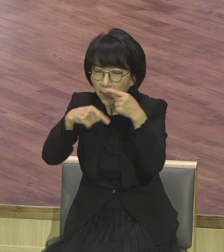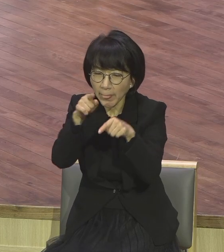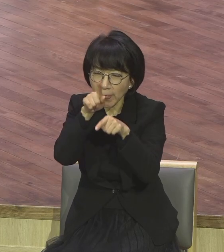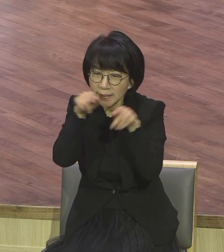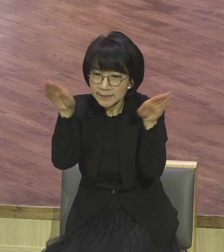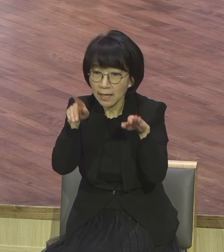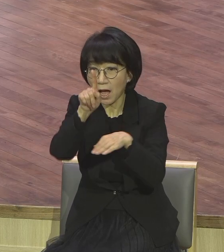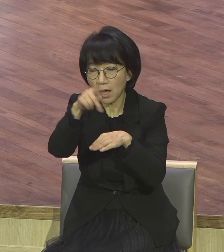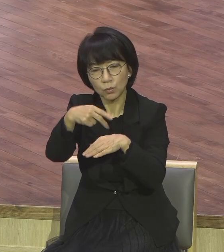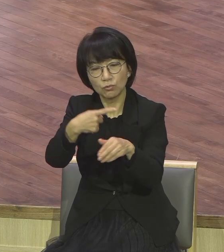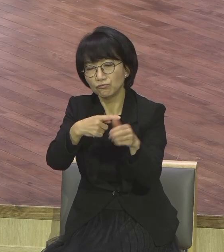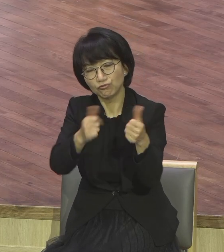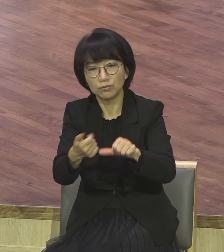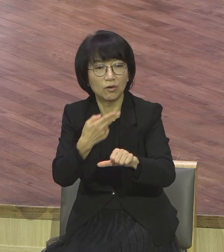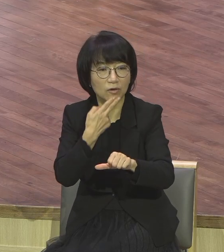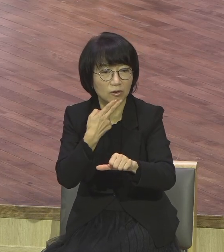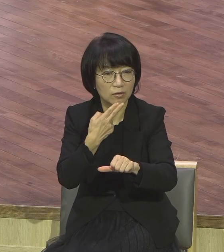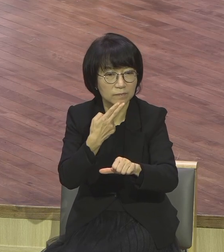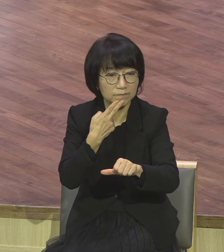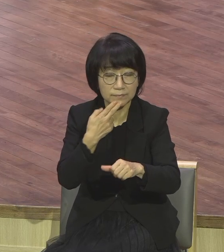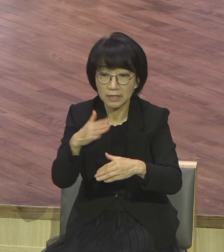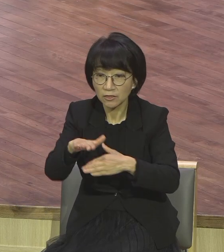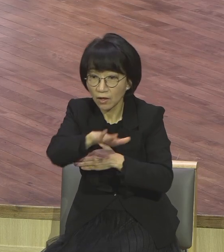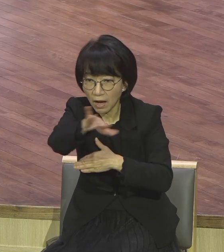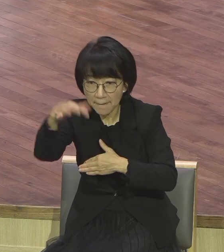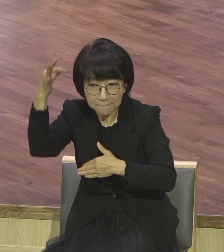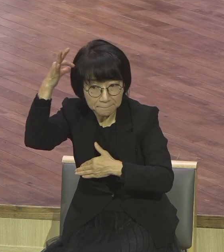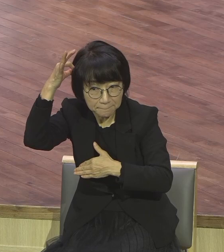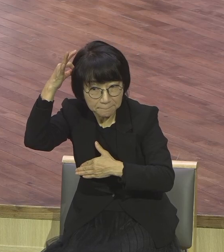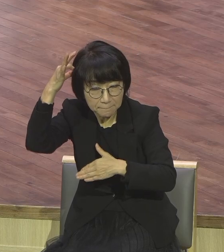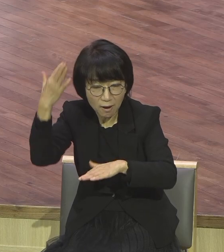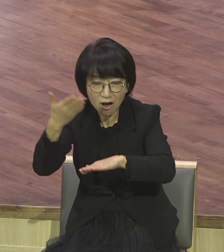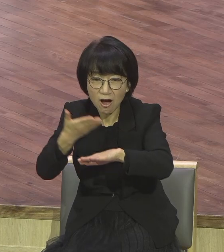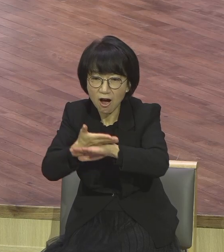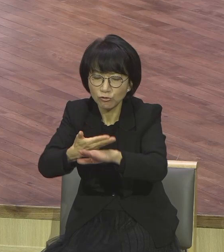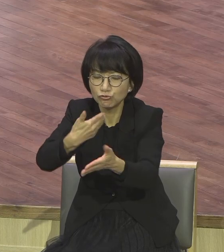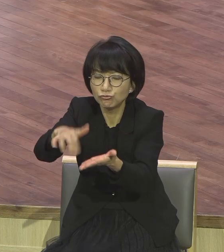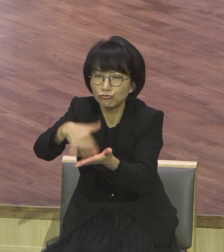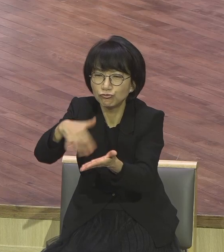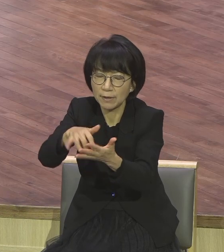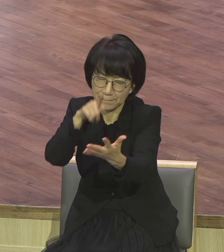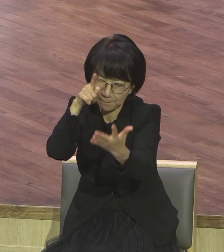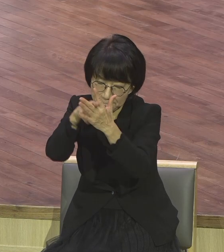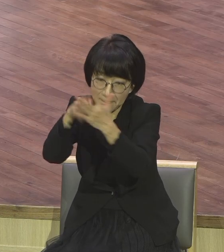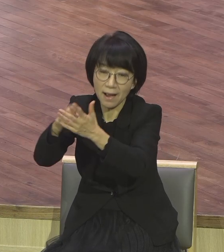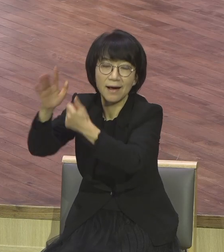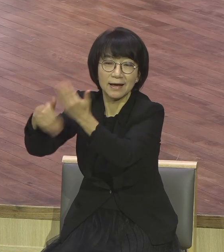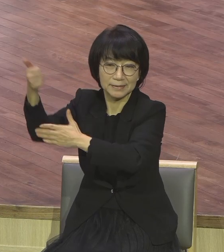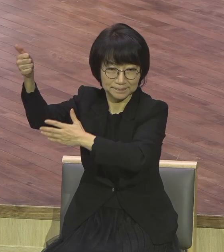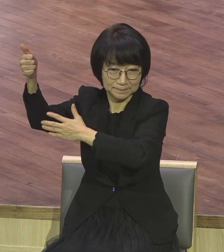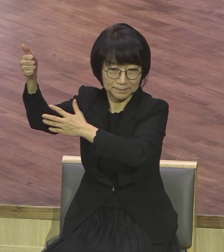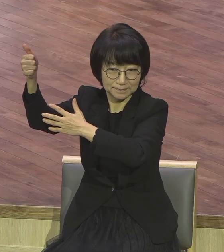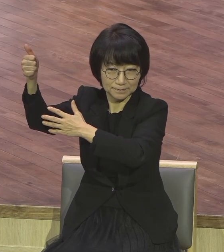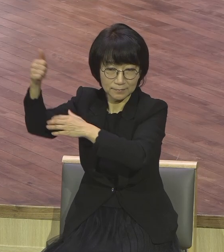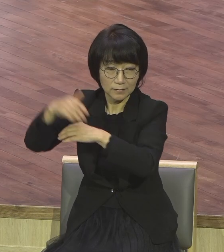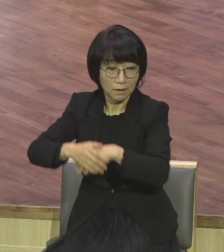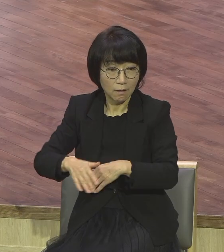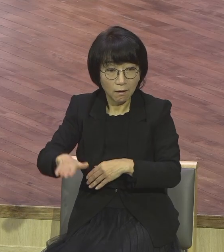너희에게는 머리들까지 다 새신밭 되었나니 두려워하지 말라 너희는 많은 3세보다 귀하니라